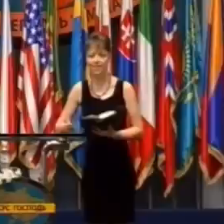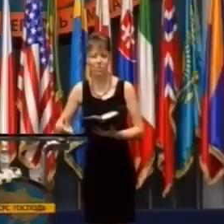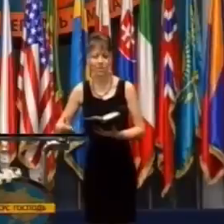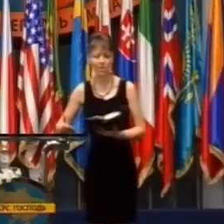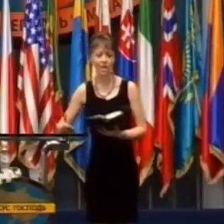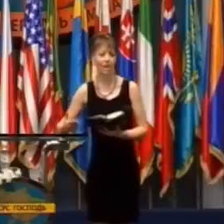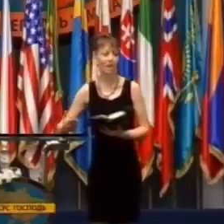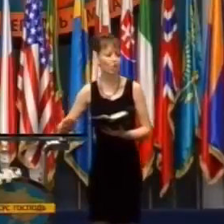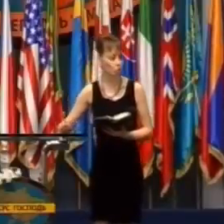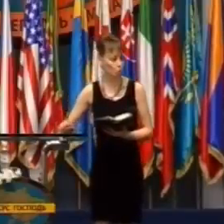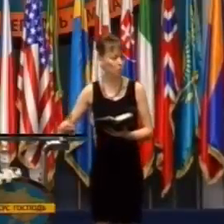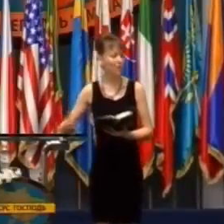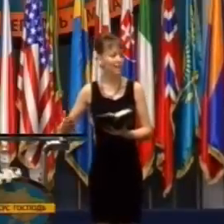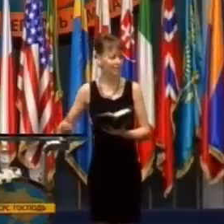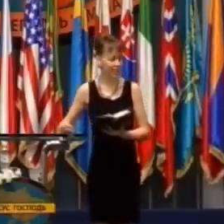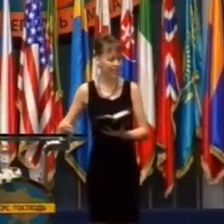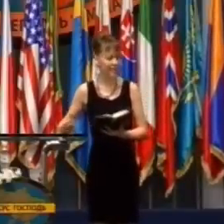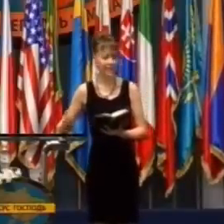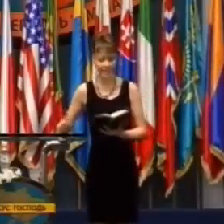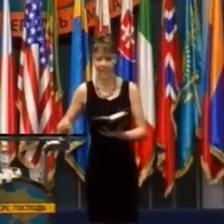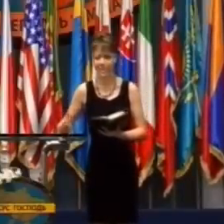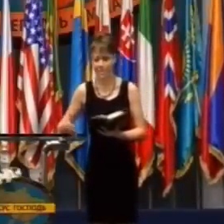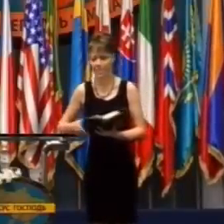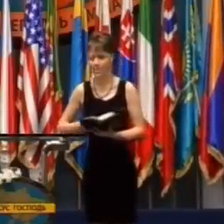Všimnime si, čo tento verš hovorí.